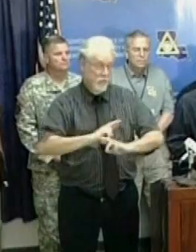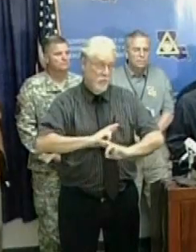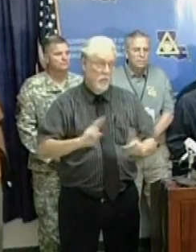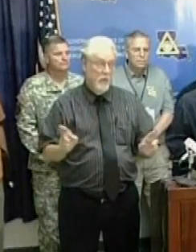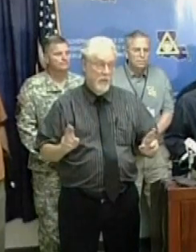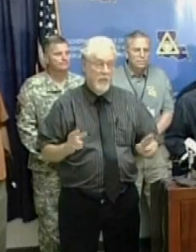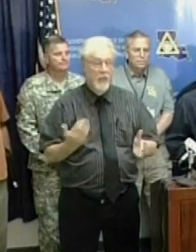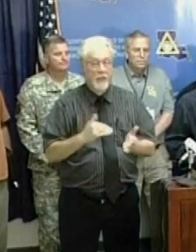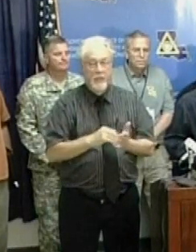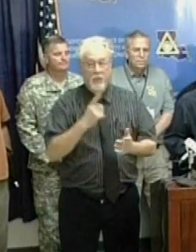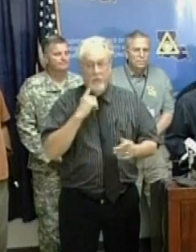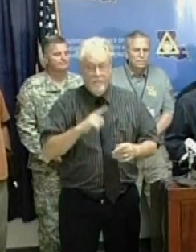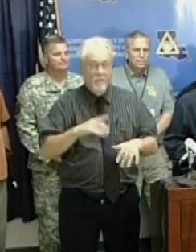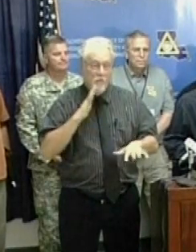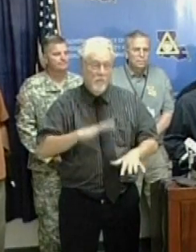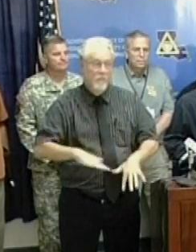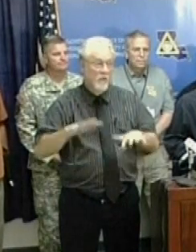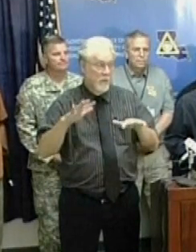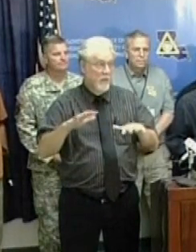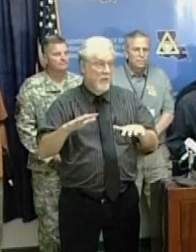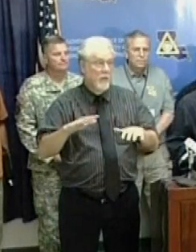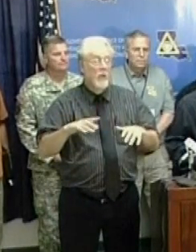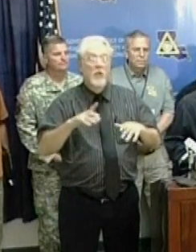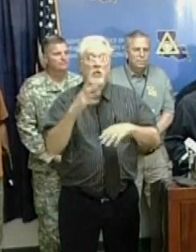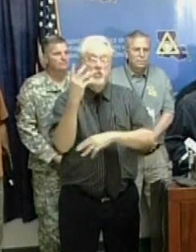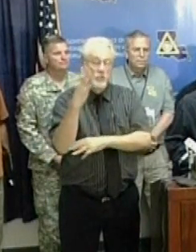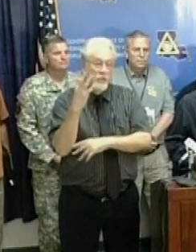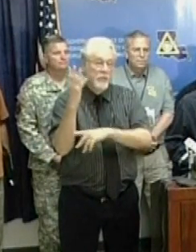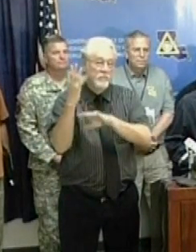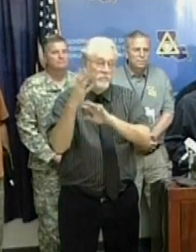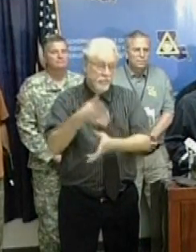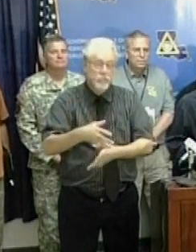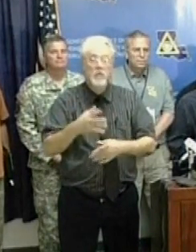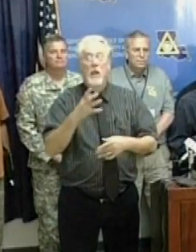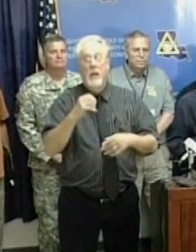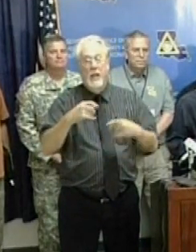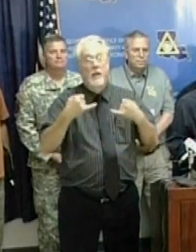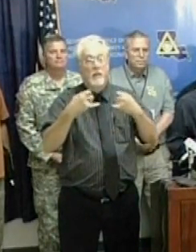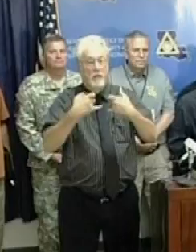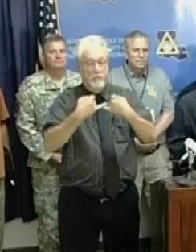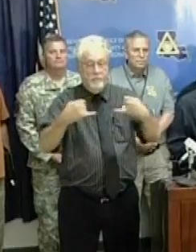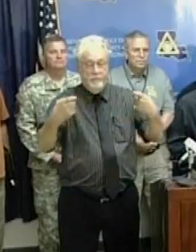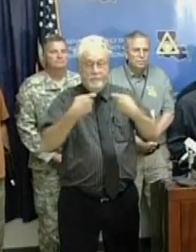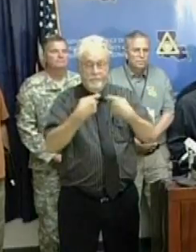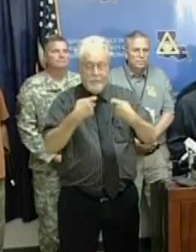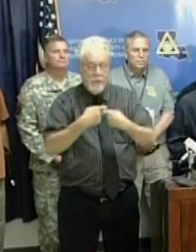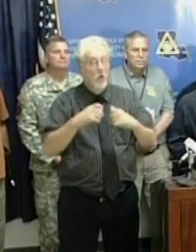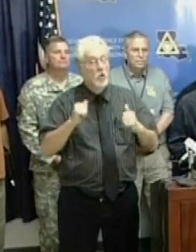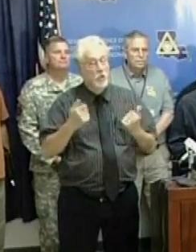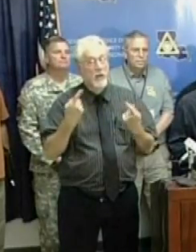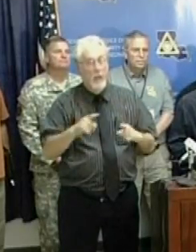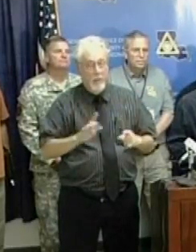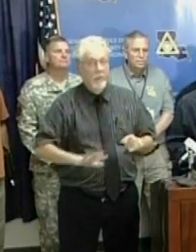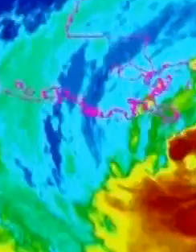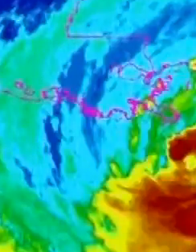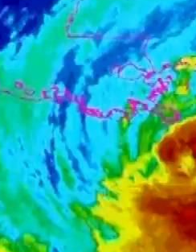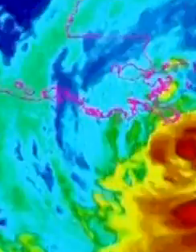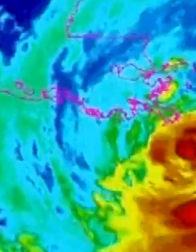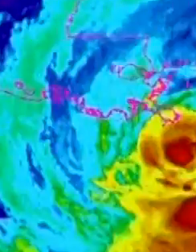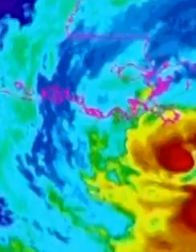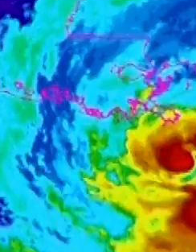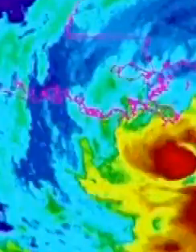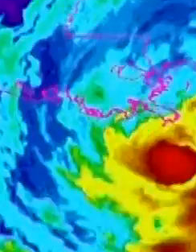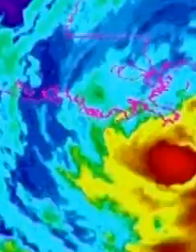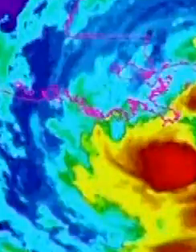cơn gió mạnh, tạo sự ngập lục khắp nơi ảnh hưởng đến tính mạng của dân chúng. Thị trưởng thành phố New Orleans, ông Mitch Landrieu nói rằng,